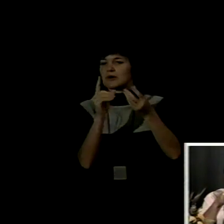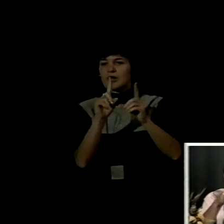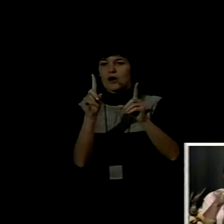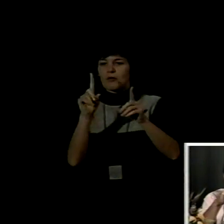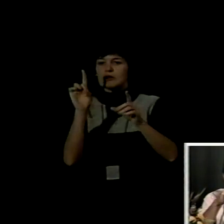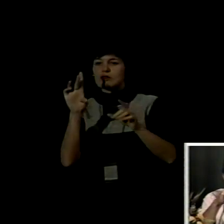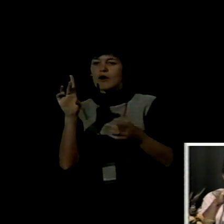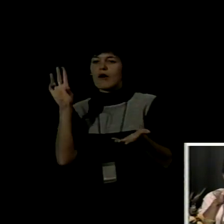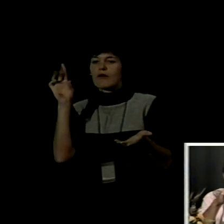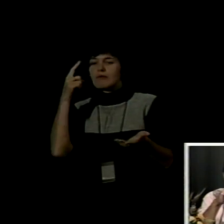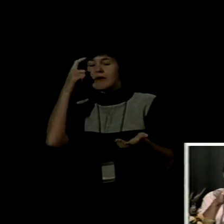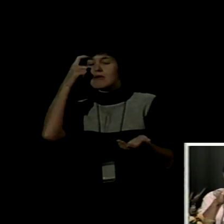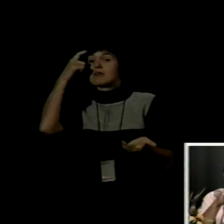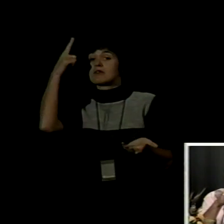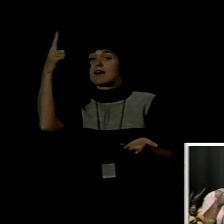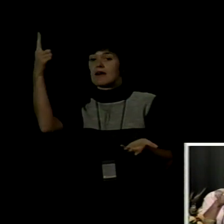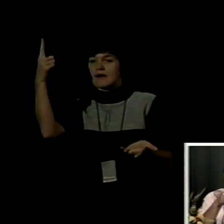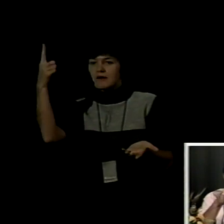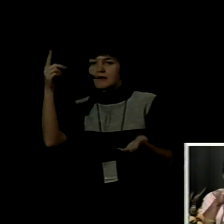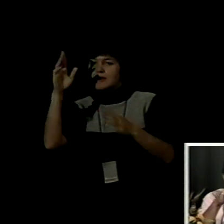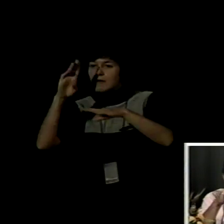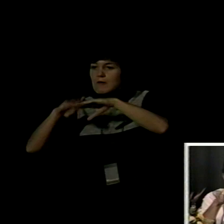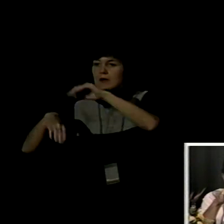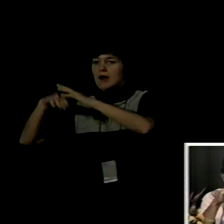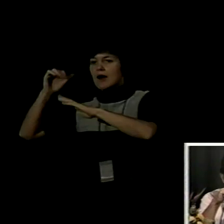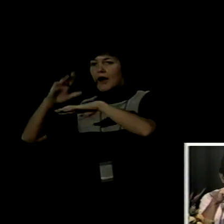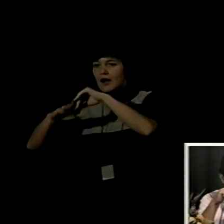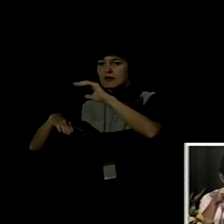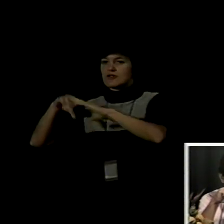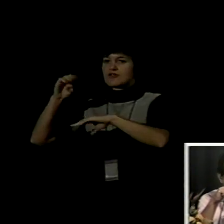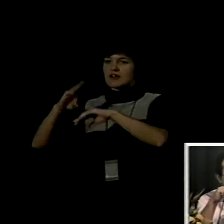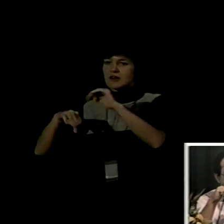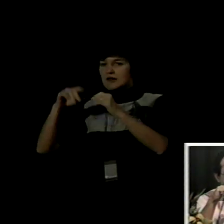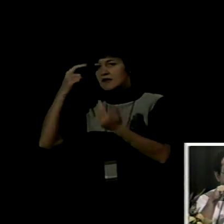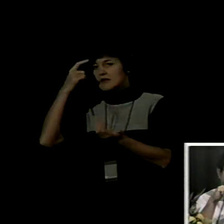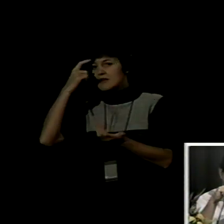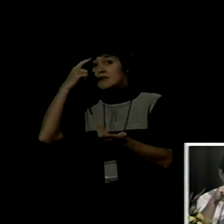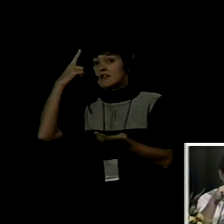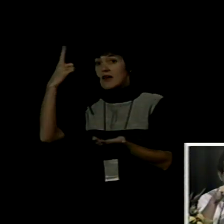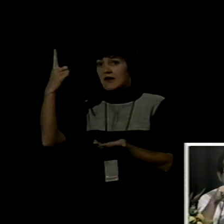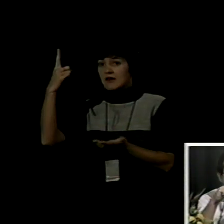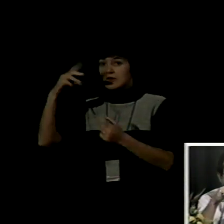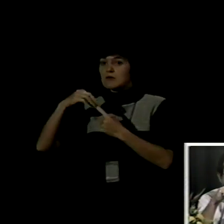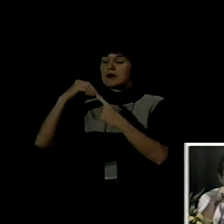sobre todo, de lo que podríamos esperar o proponer o desear o no desear para América Latina.